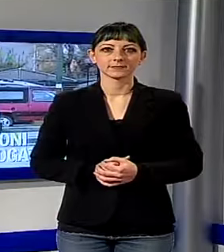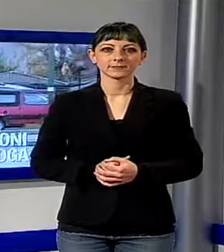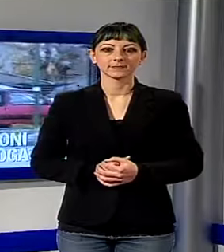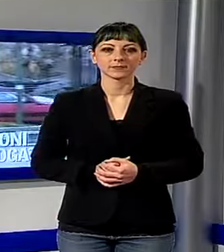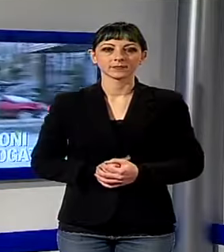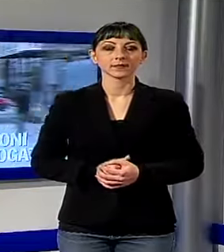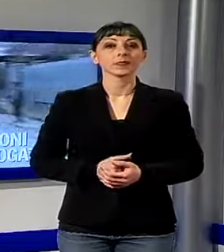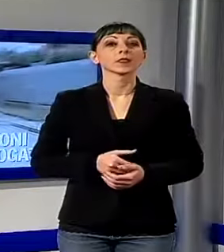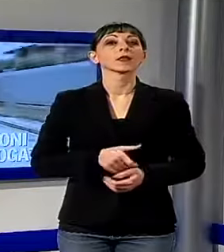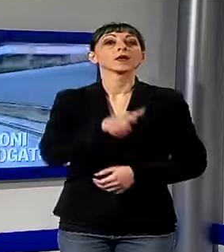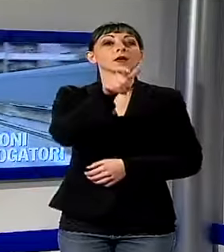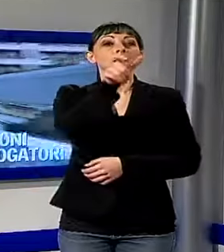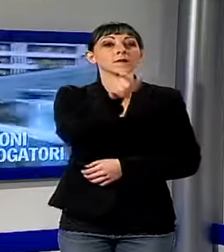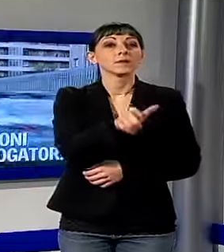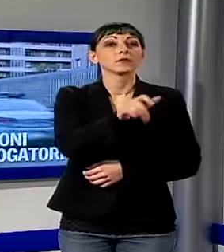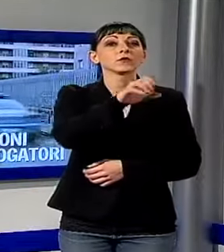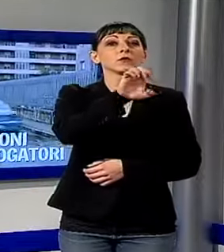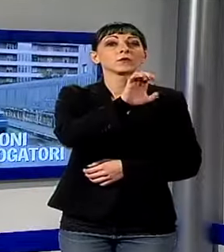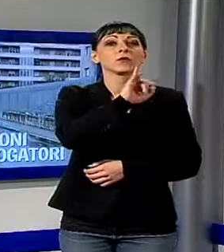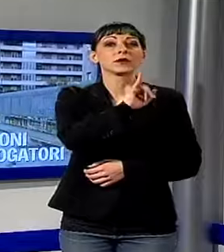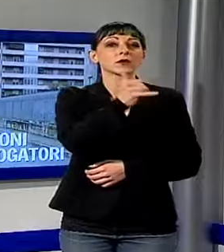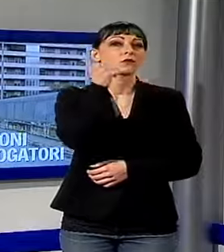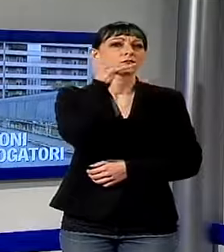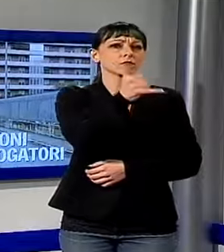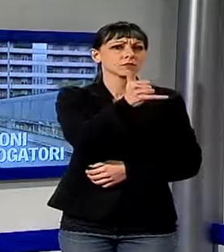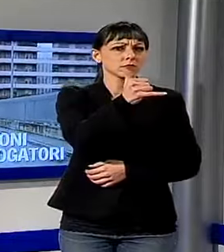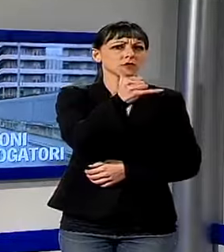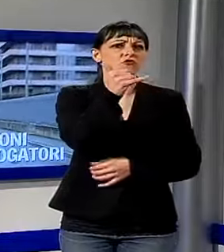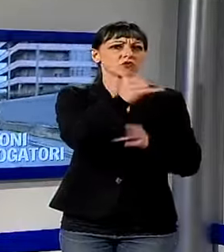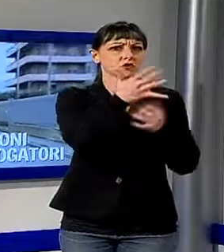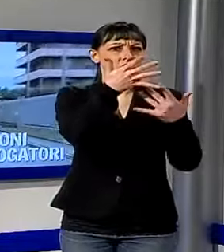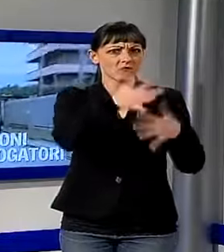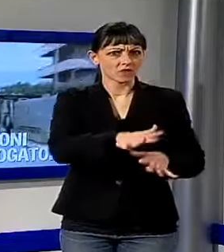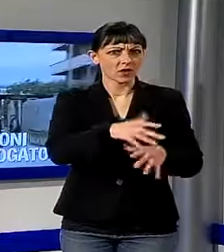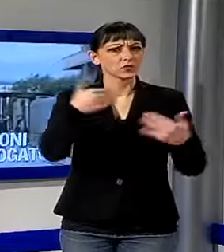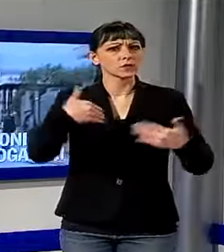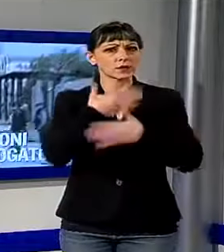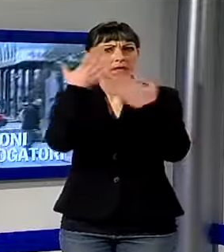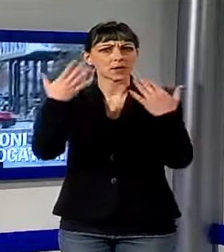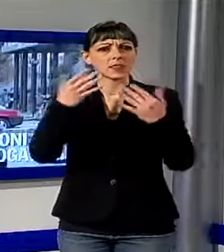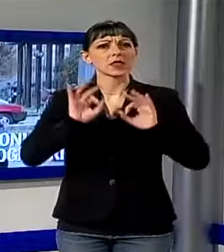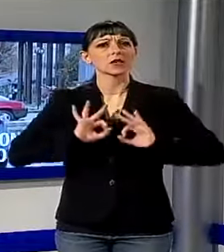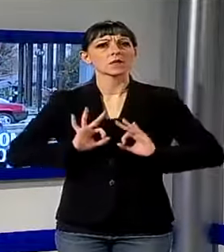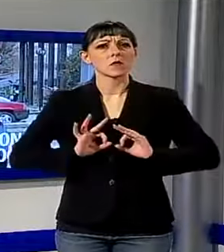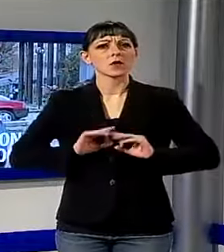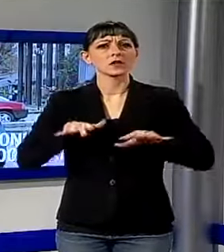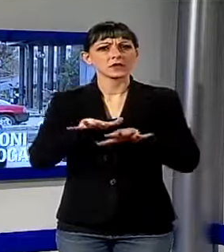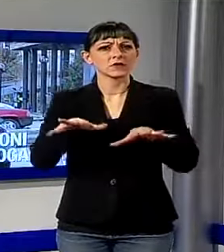Comunicidio Iacconi, nuovi interrogatori. Questa mattina in commissariato a Viareggio è stato ascoltato nuovamente uno dei due